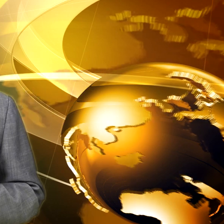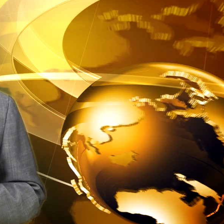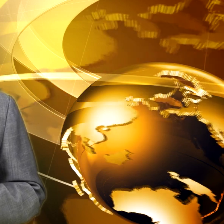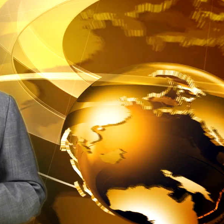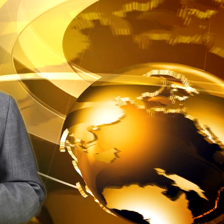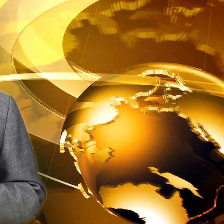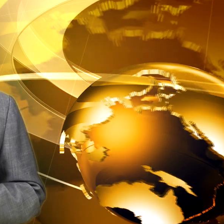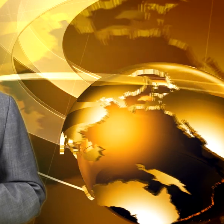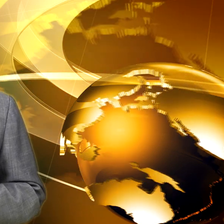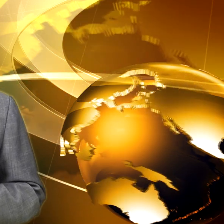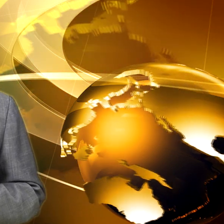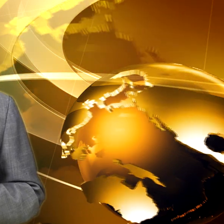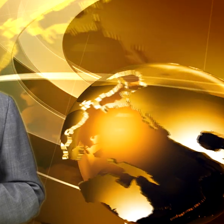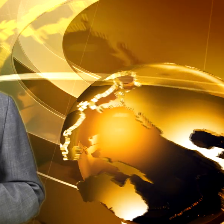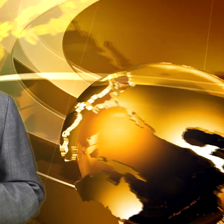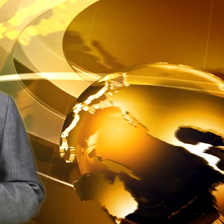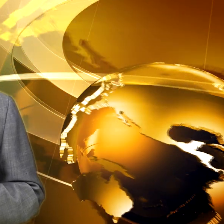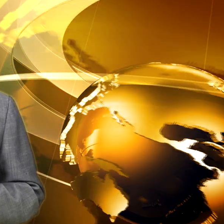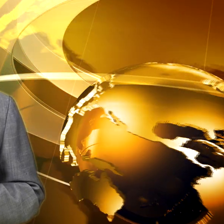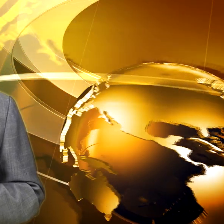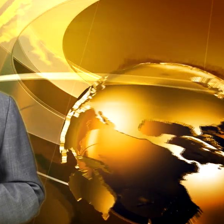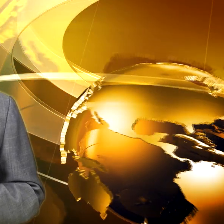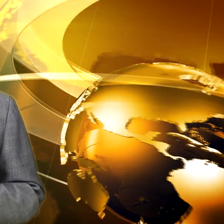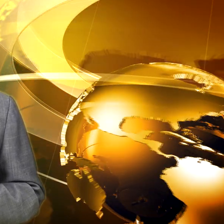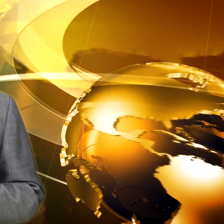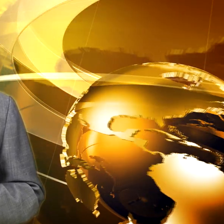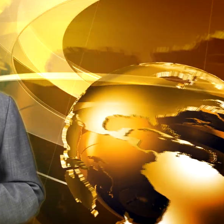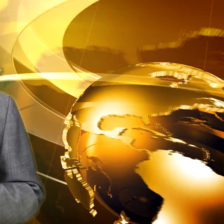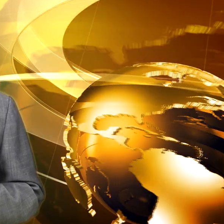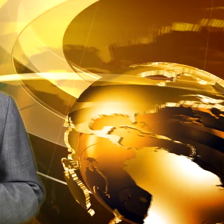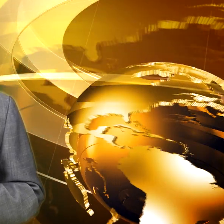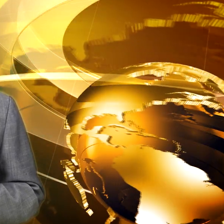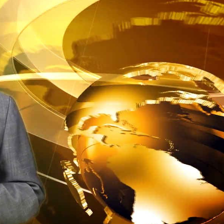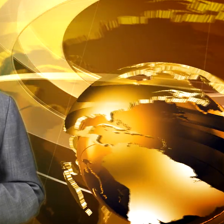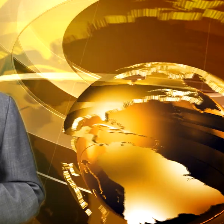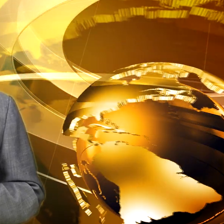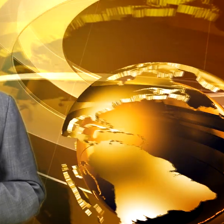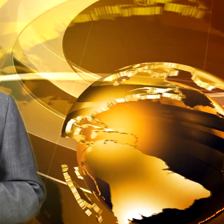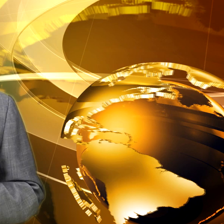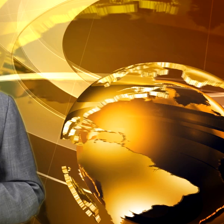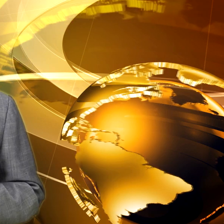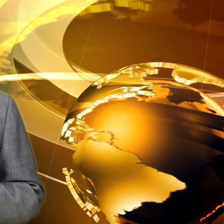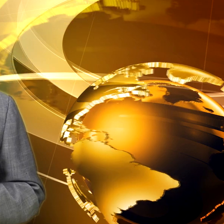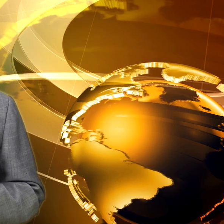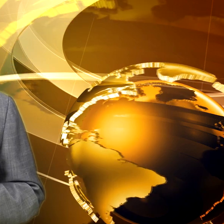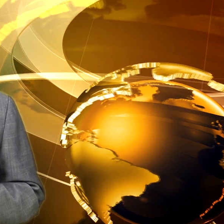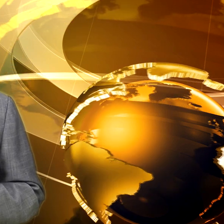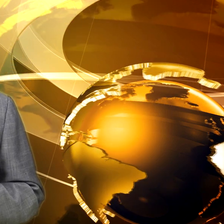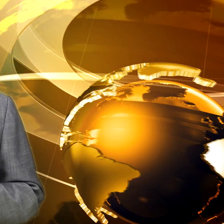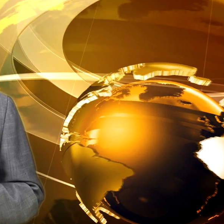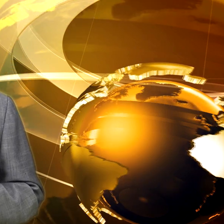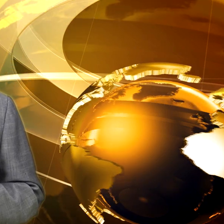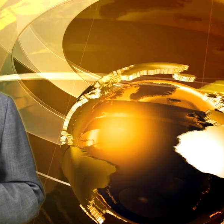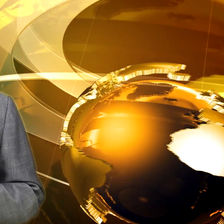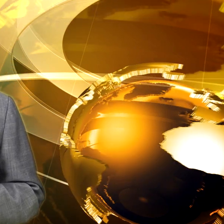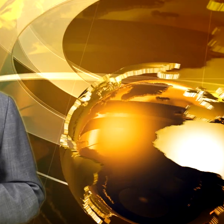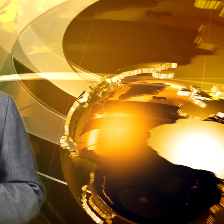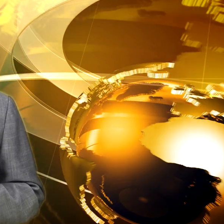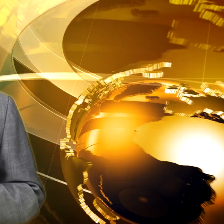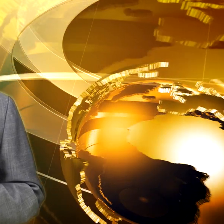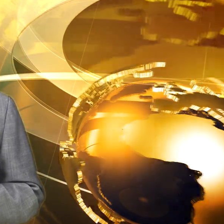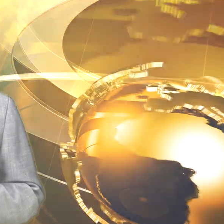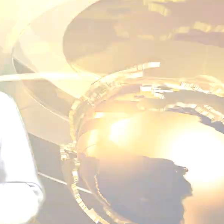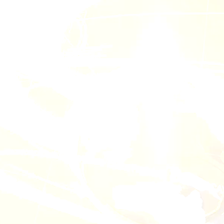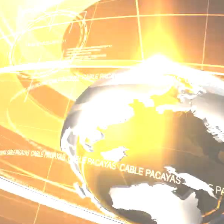nuestra zona y finalmente la firma de un decreto que se dio en el marco del Consejo de Gobierno, celebrado el pasado 14 de septiembre